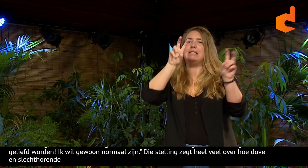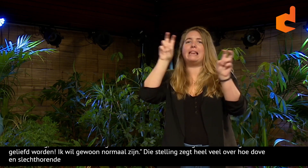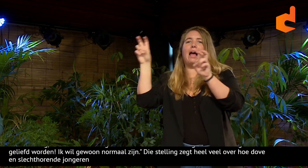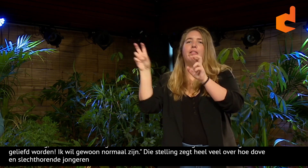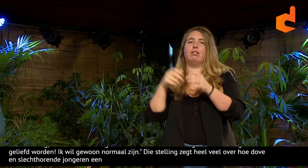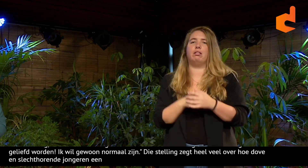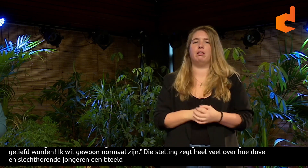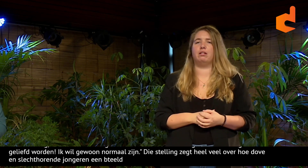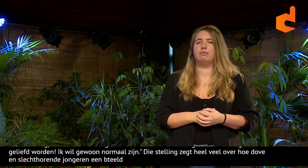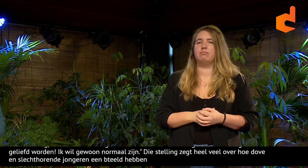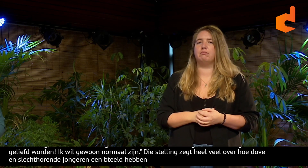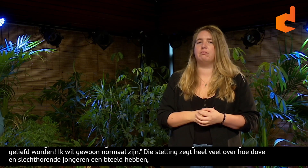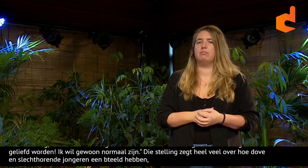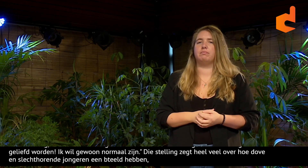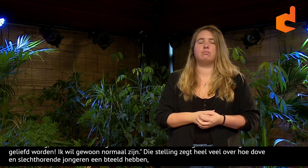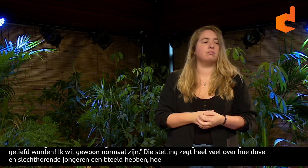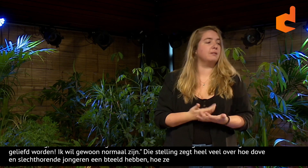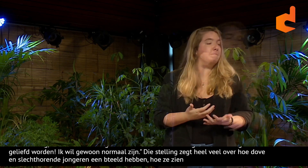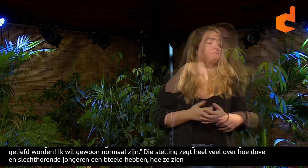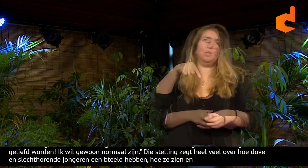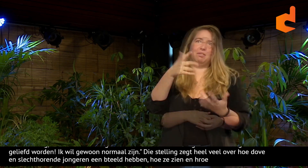In deze presentatie komen verschillende stellingen aan bod.